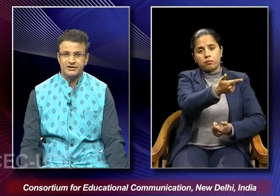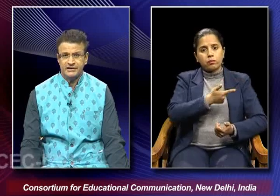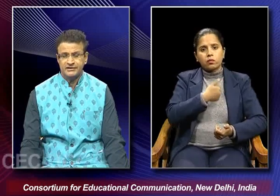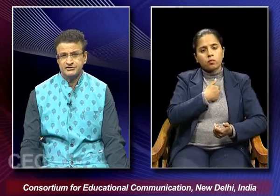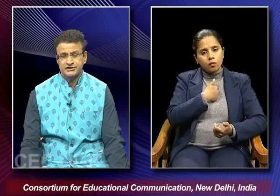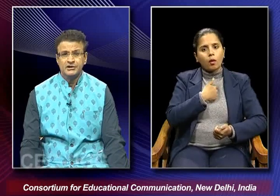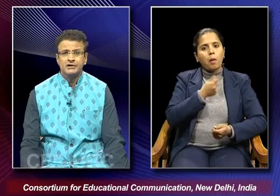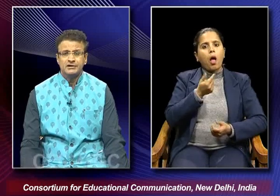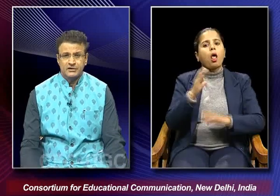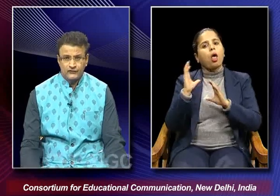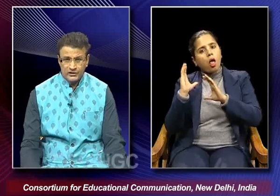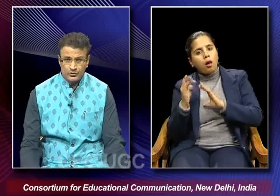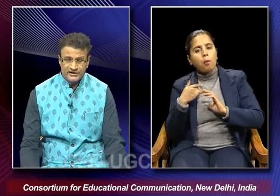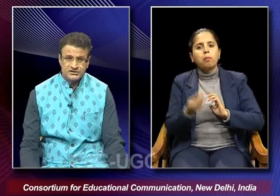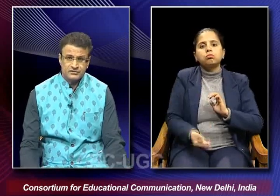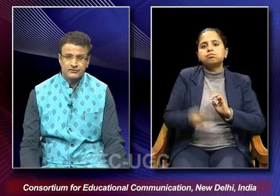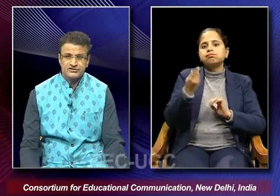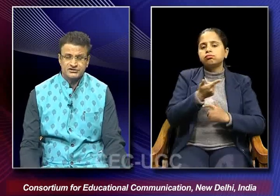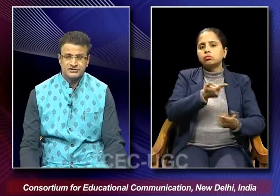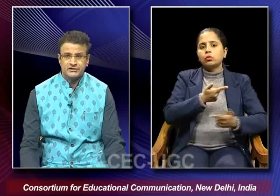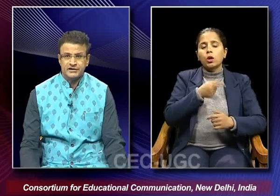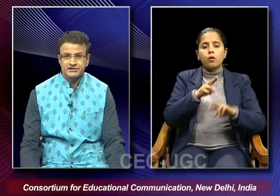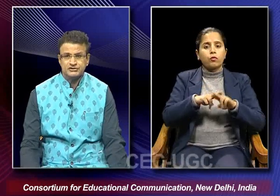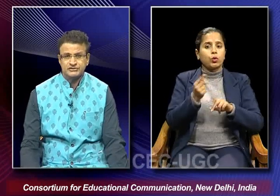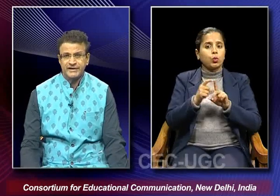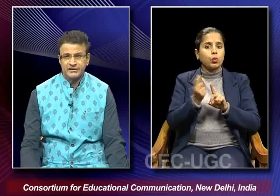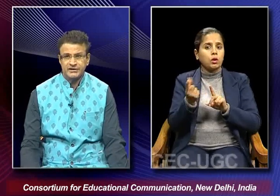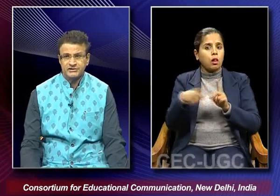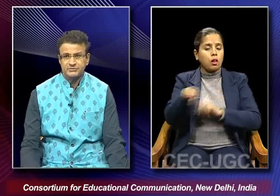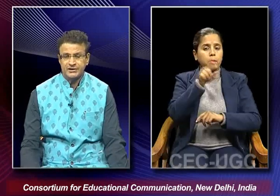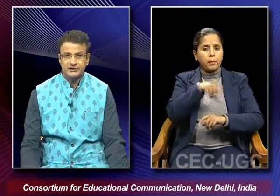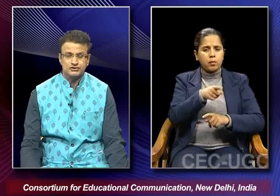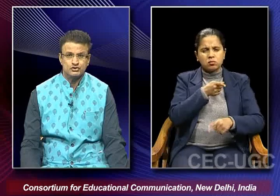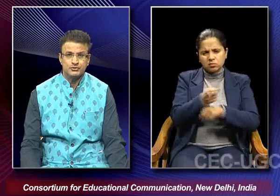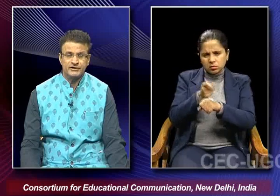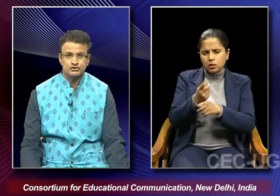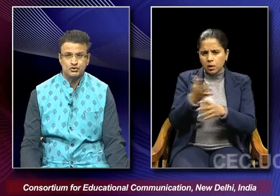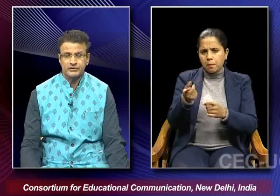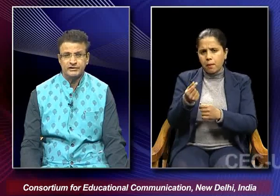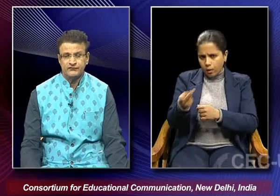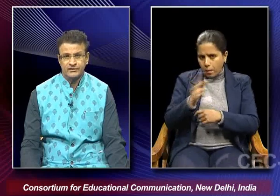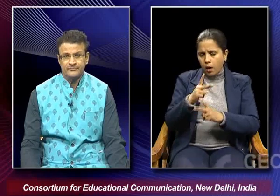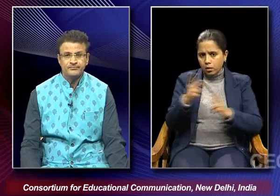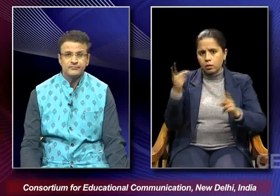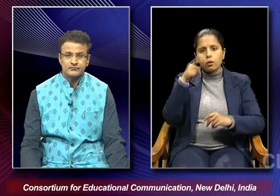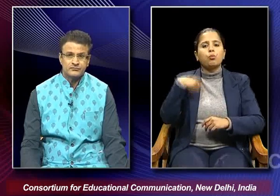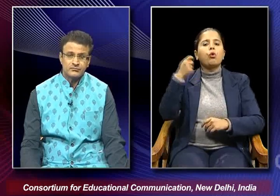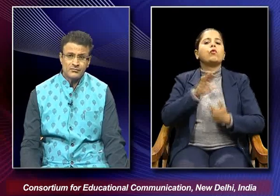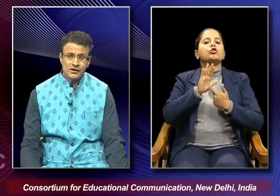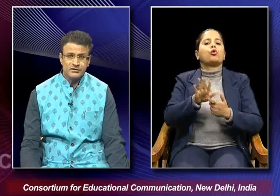these money lenders the feudal oppression which is there in the society as well is also being shown in the film